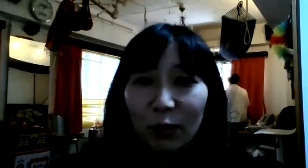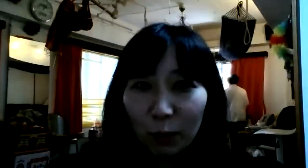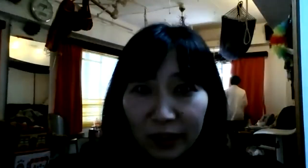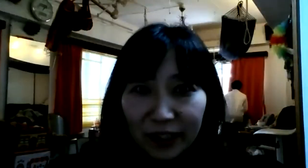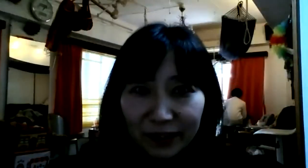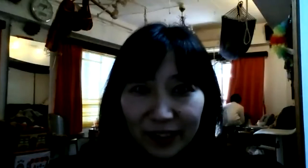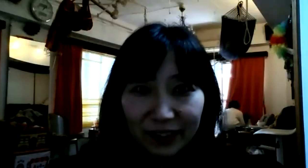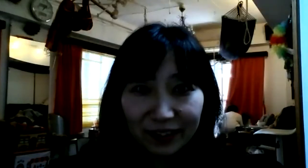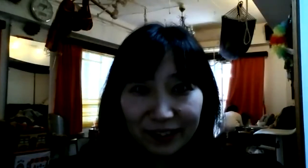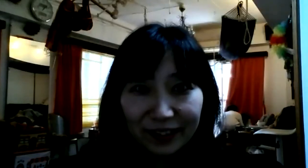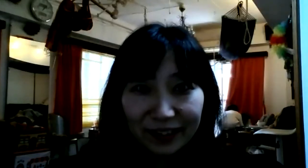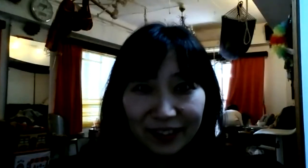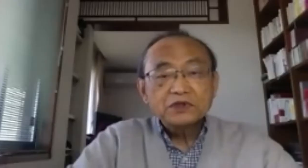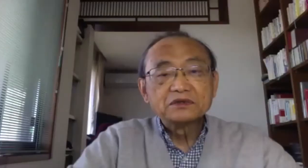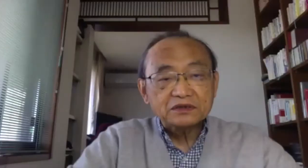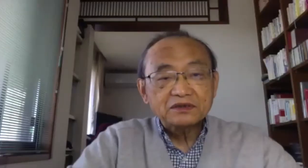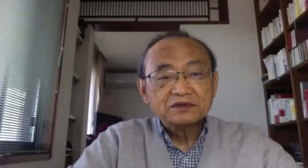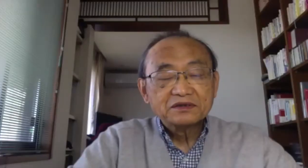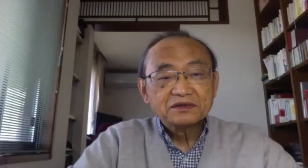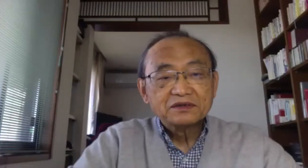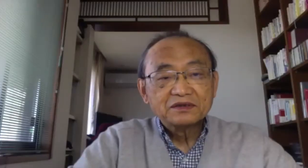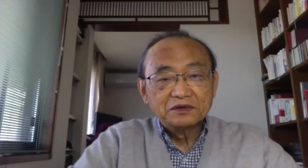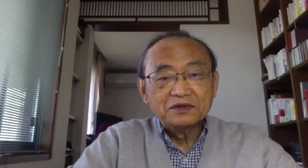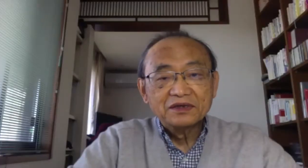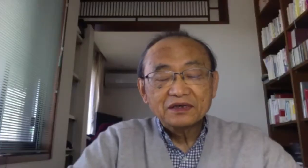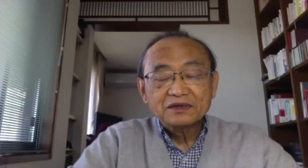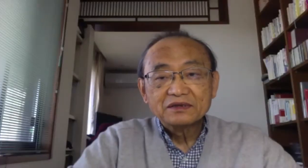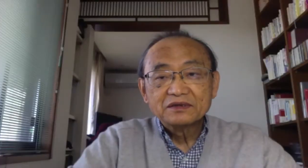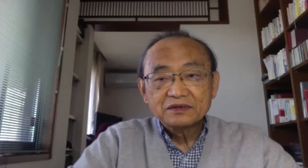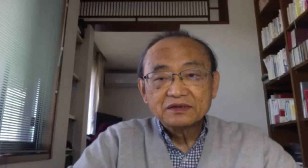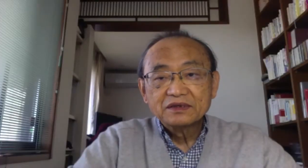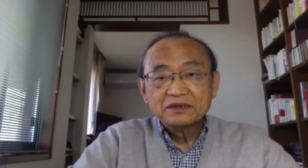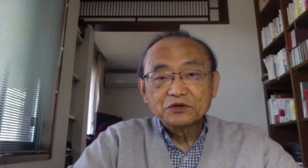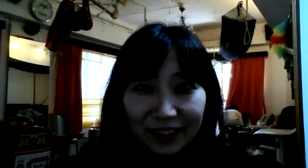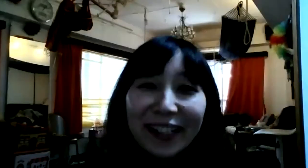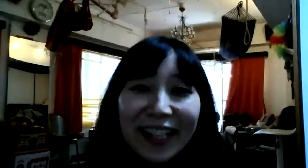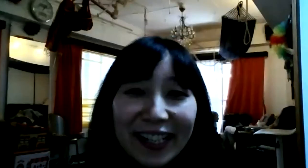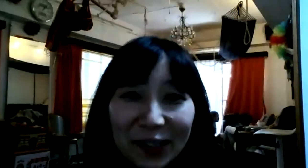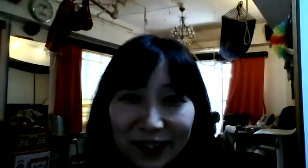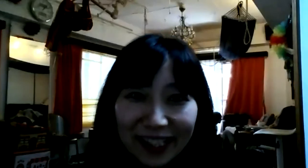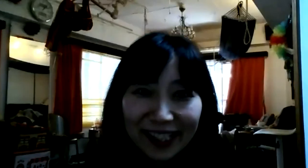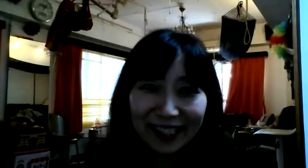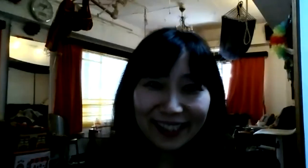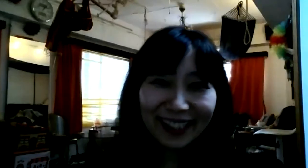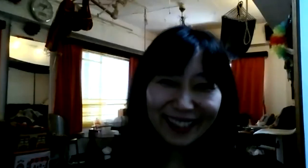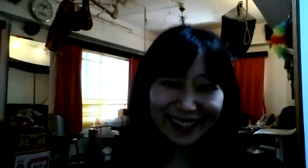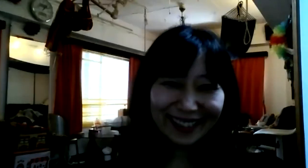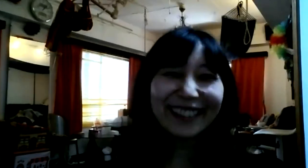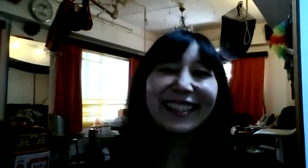覚えてるんですか?覚えてるんです?覚えてるすごい覚えたくない使うために